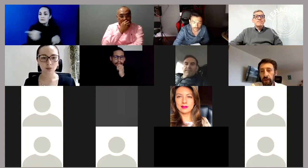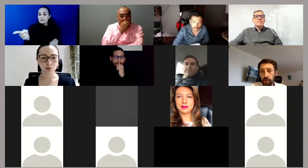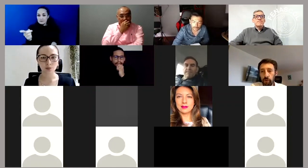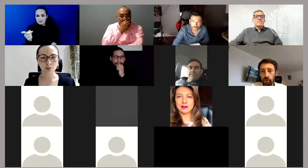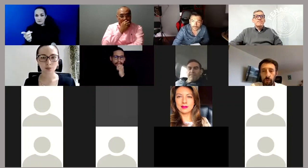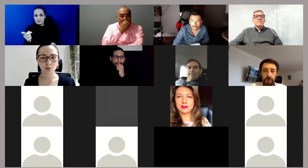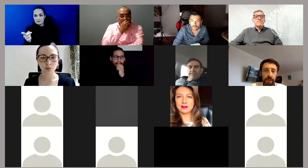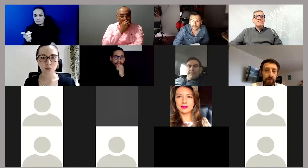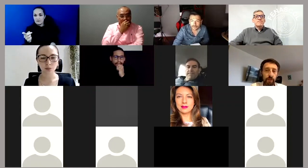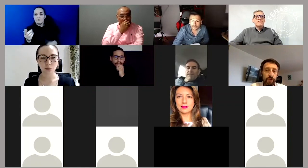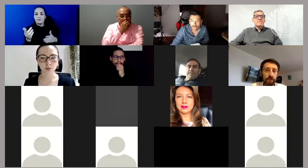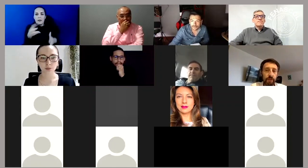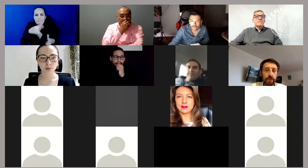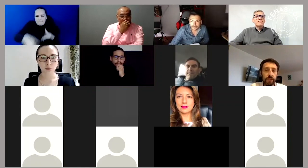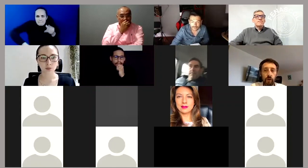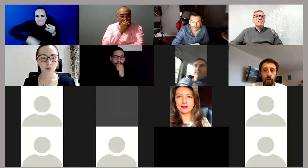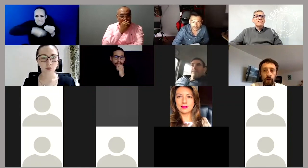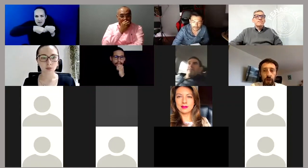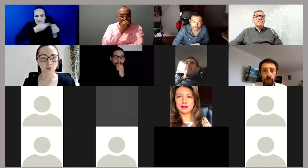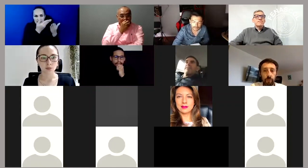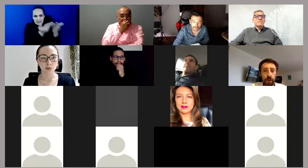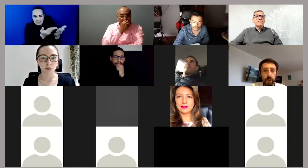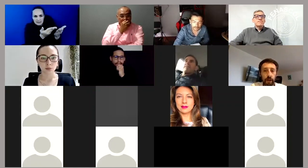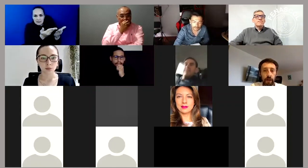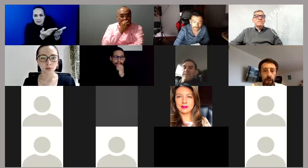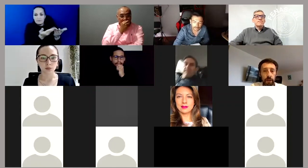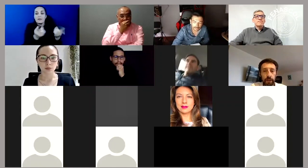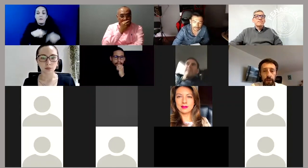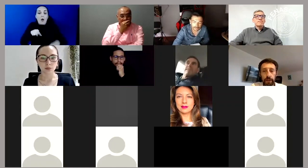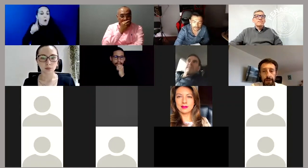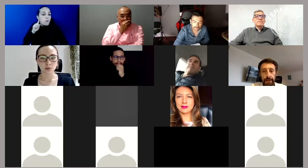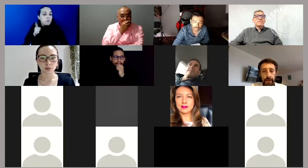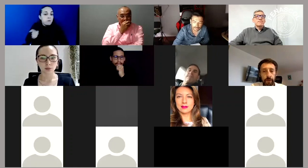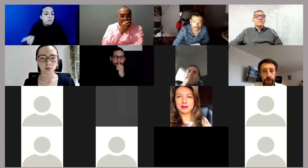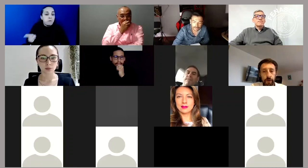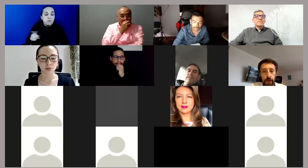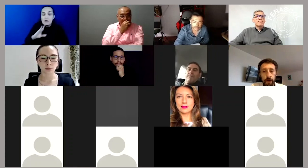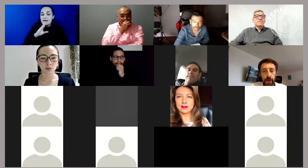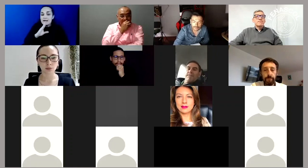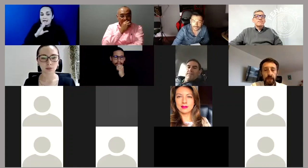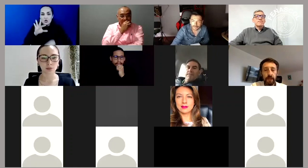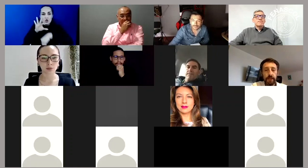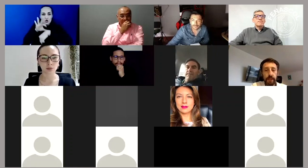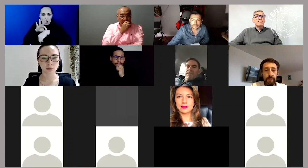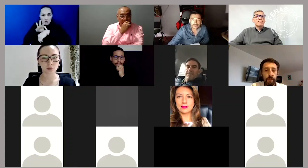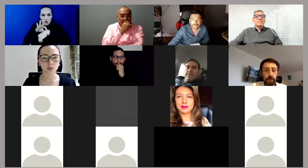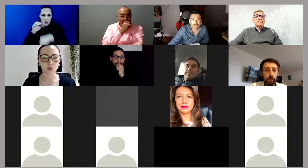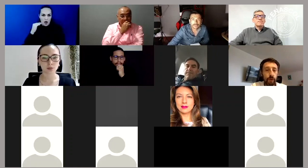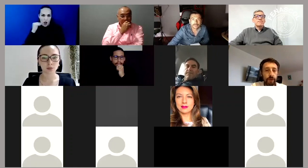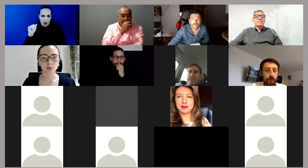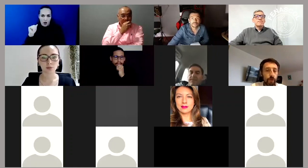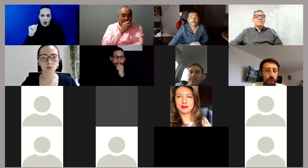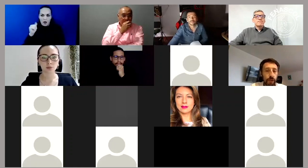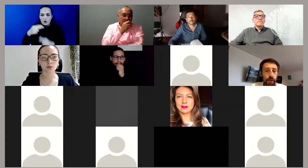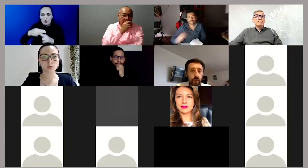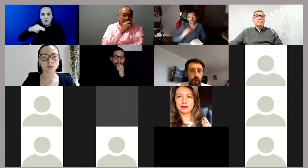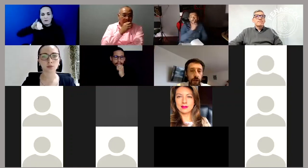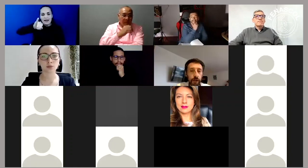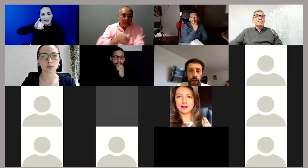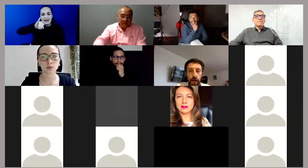Aquí un tema importante para complementar a la señora viceministra. Hoy me acompaña la doctora